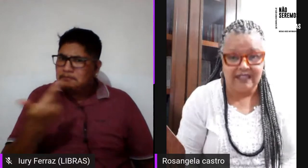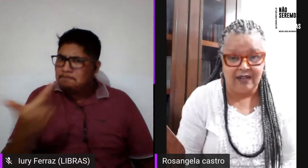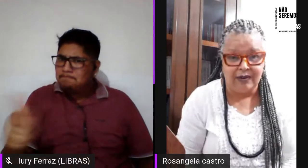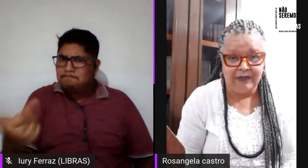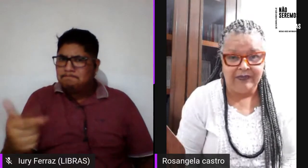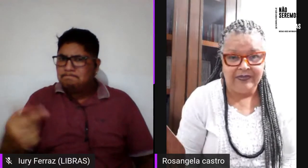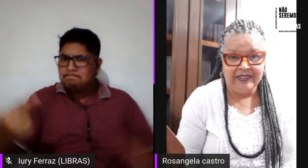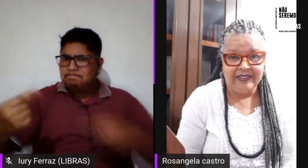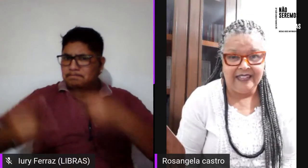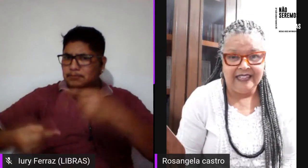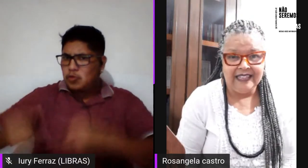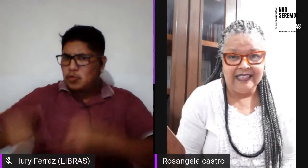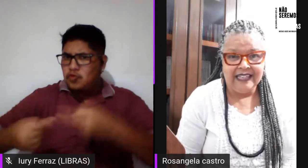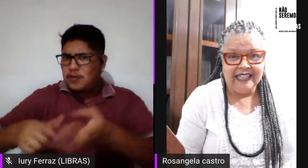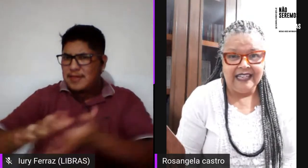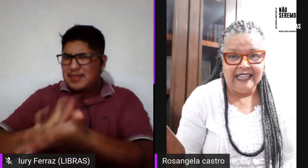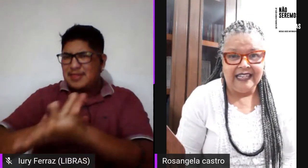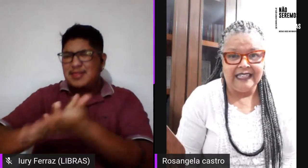questão racial,